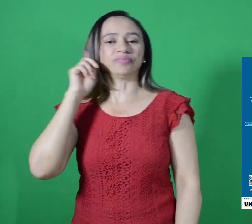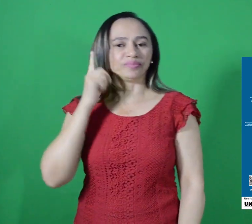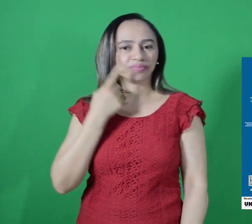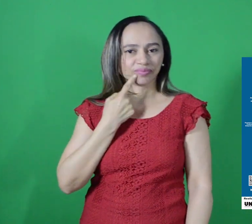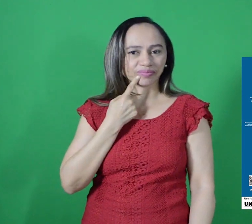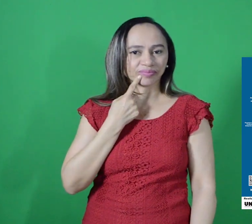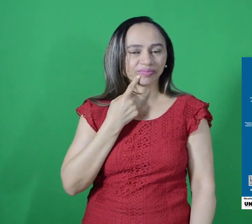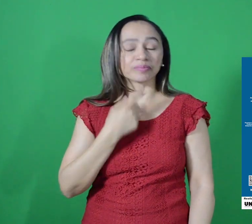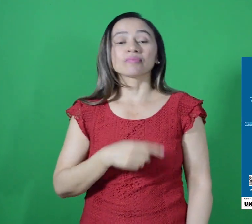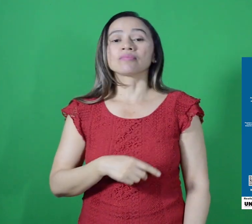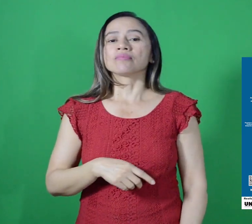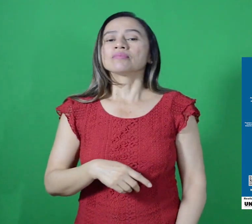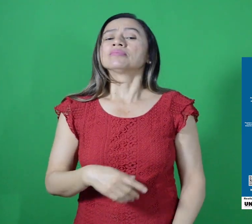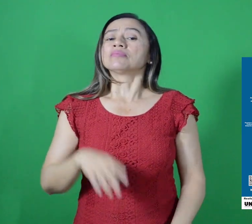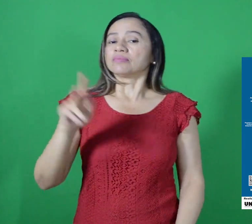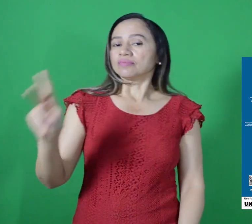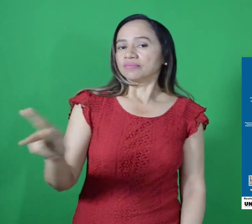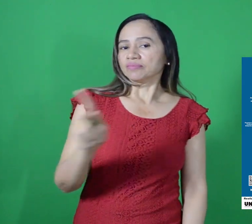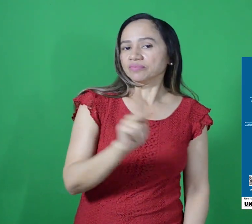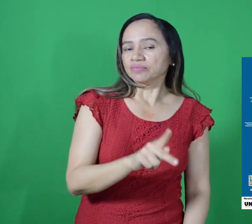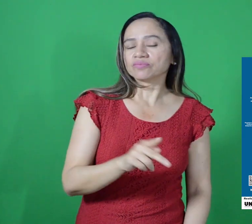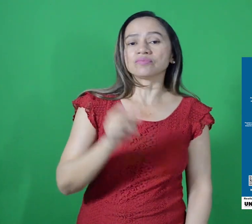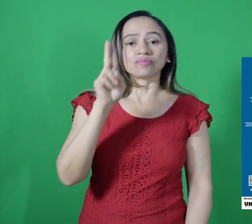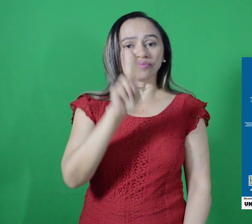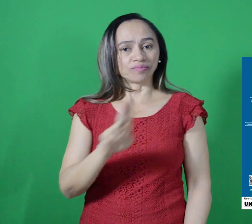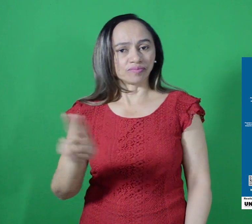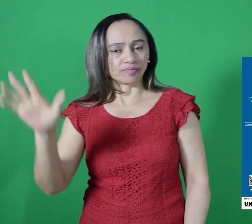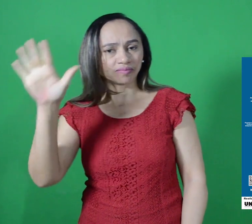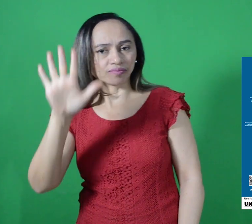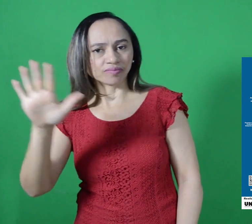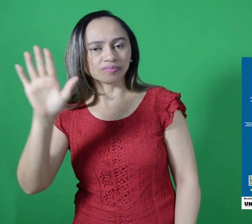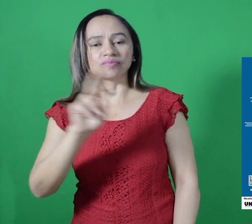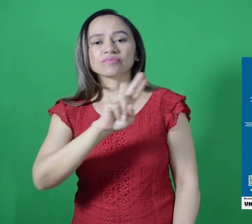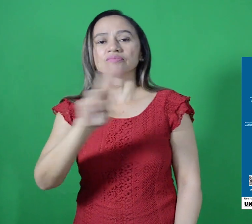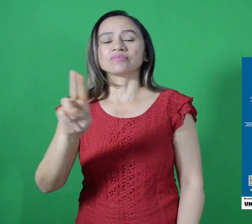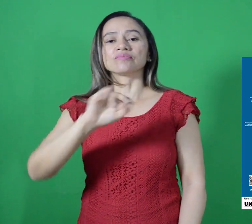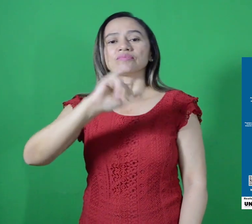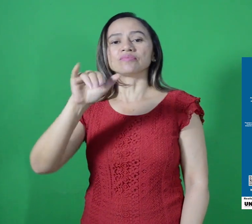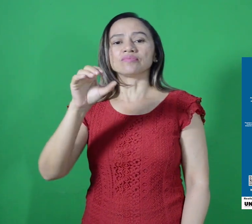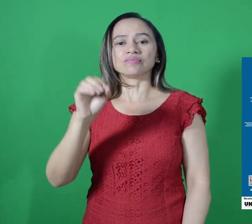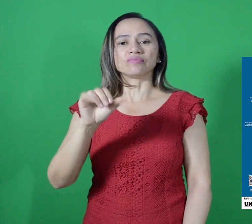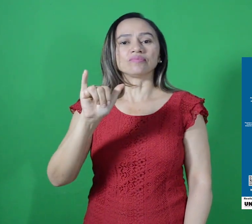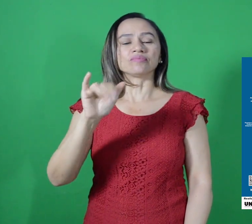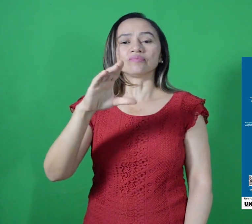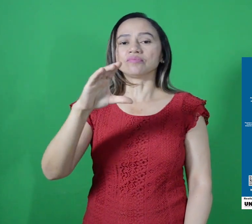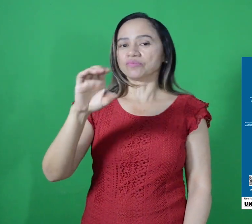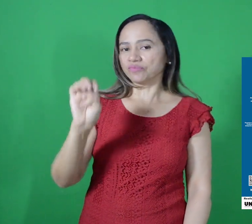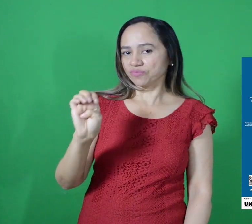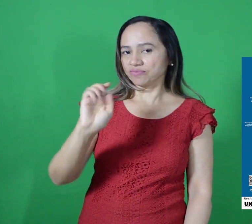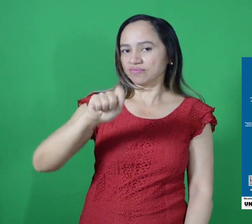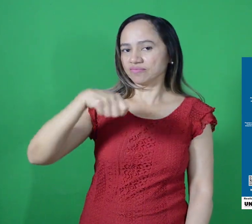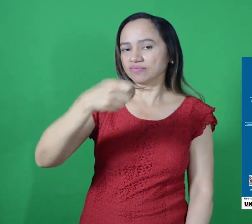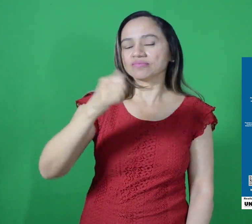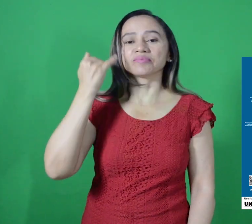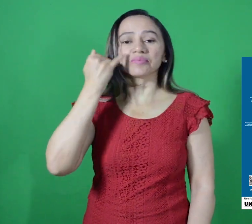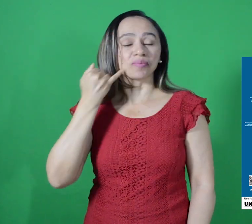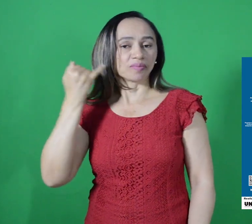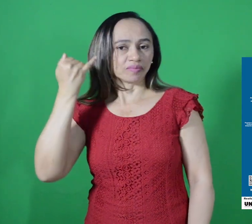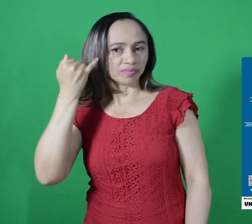Integração de Tecnologias na Experiência de Estudantes Surdos. E a professora da